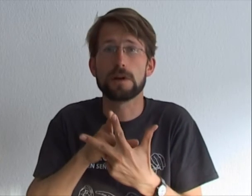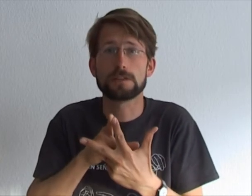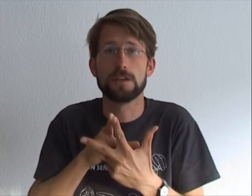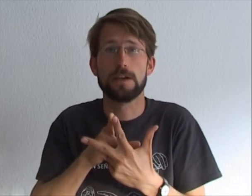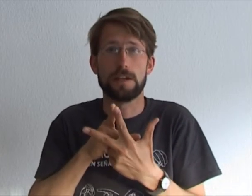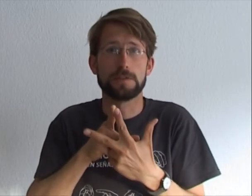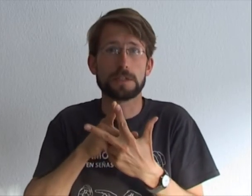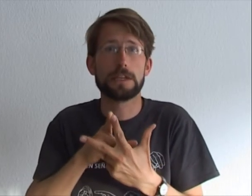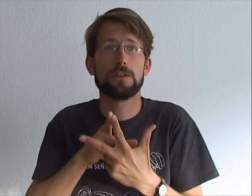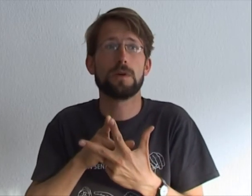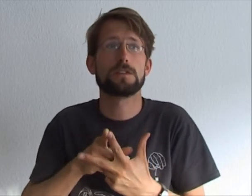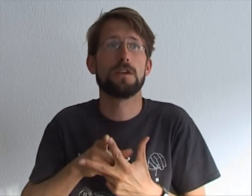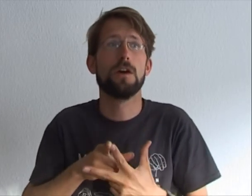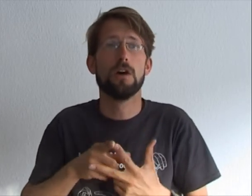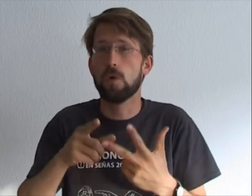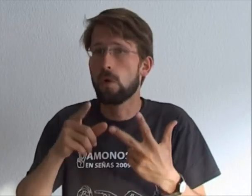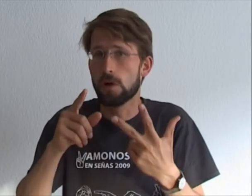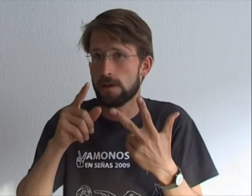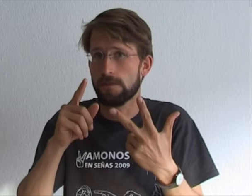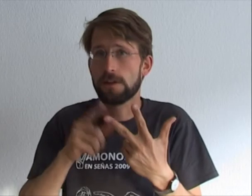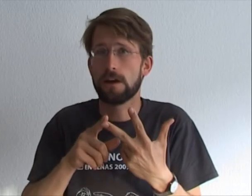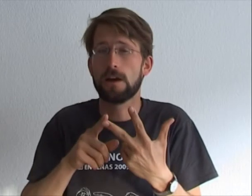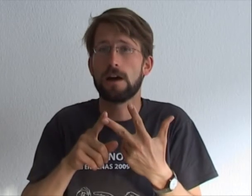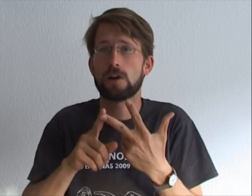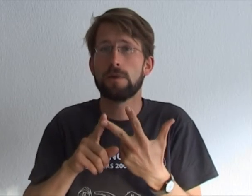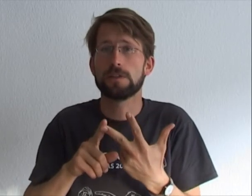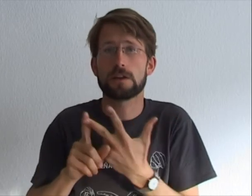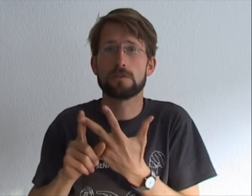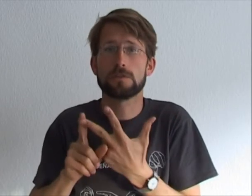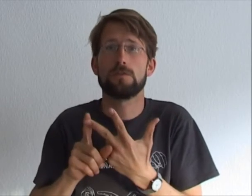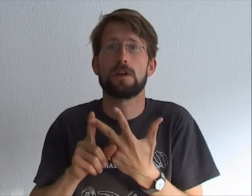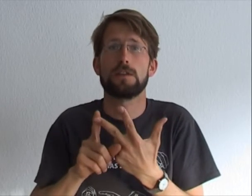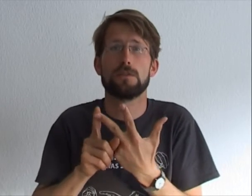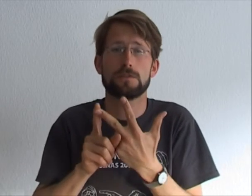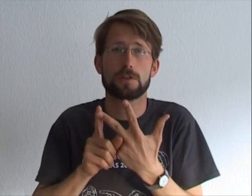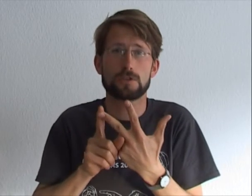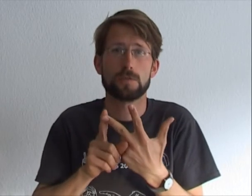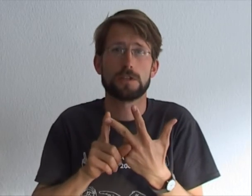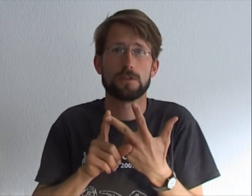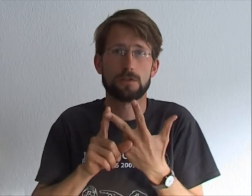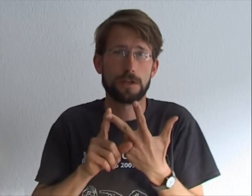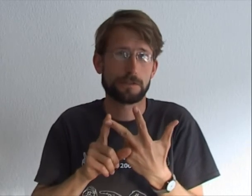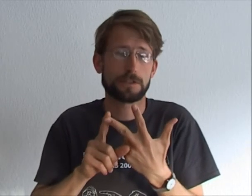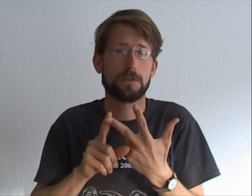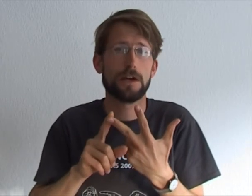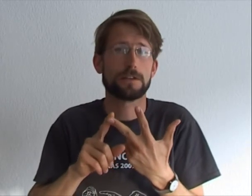más, en la bicicleta no más, o van a acompañarnos durante los cursitos en los colegios regulares.